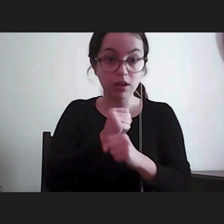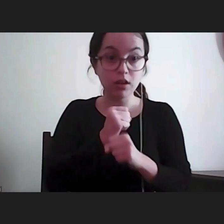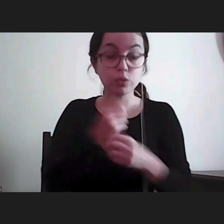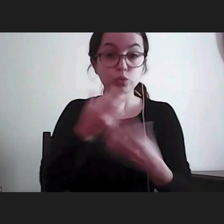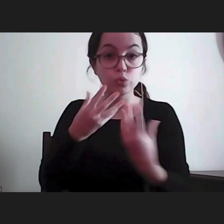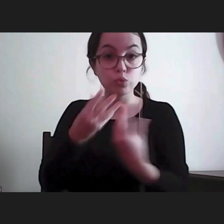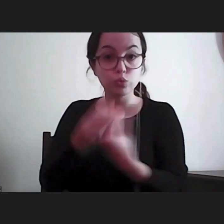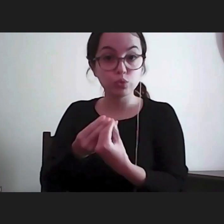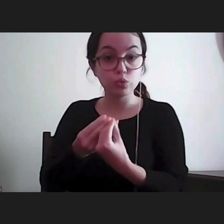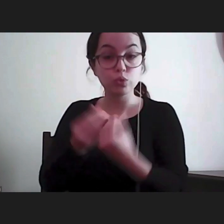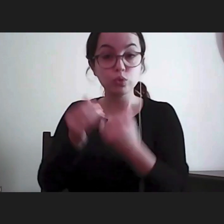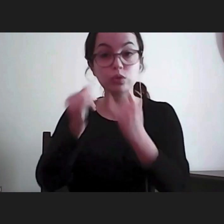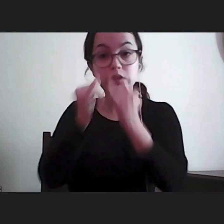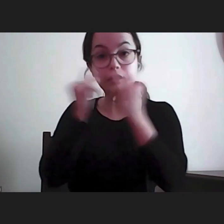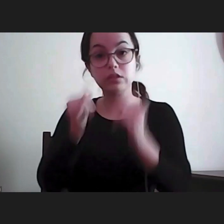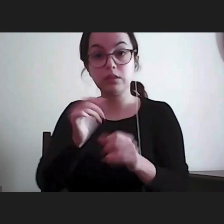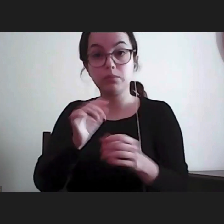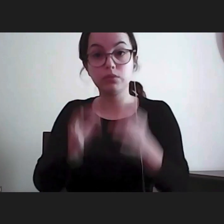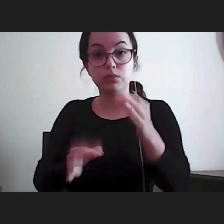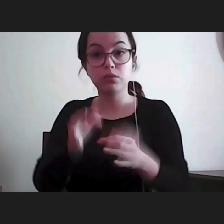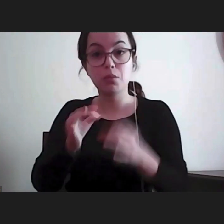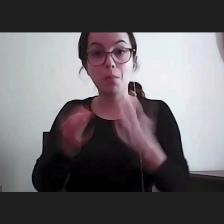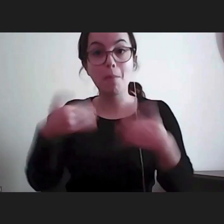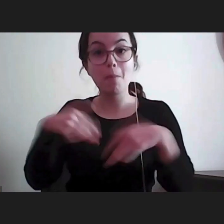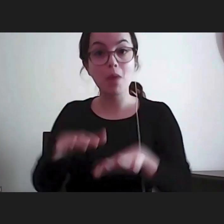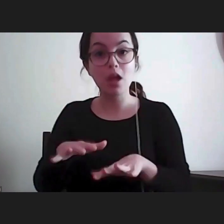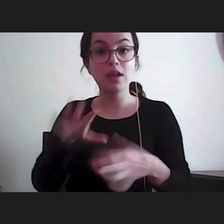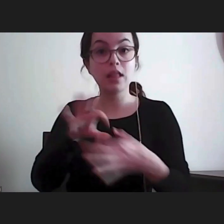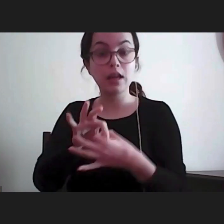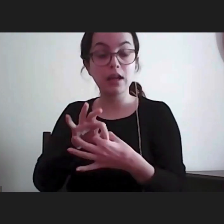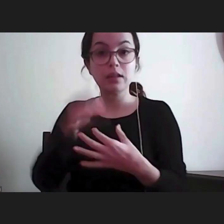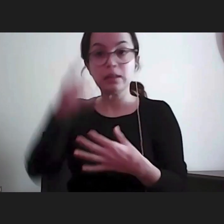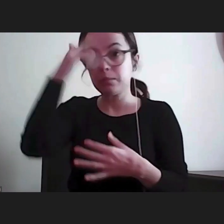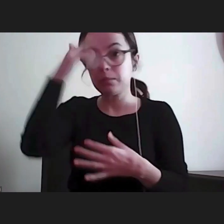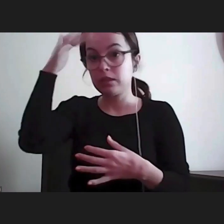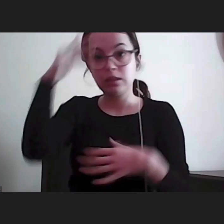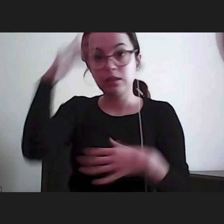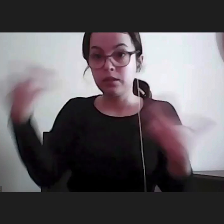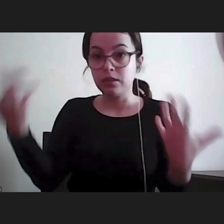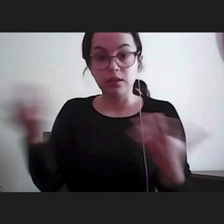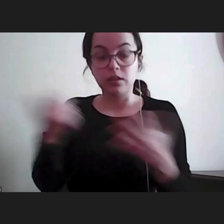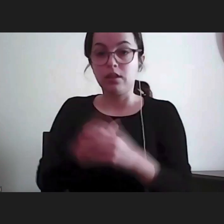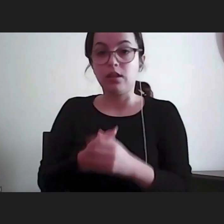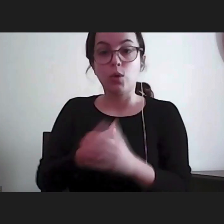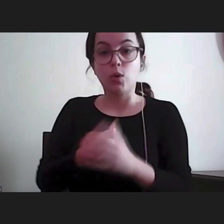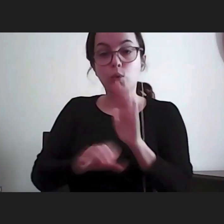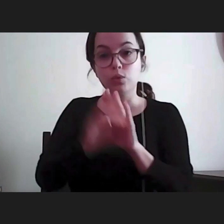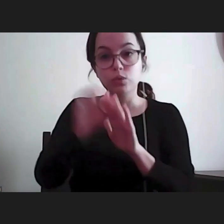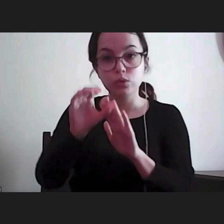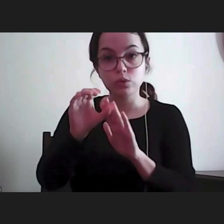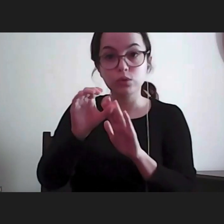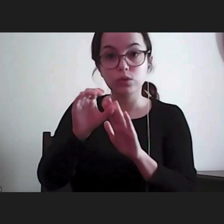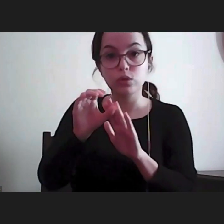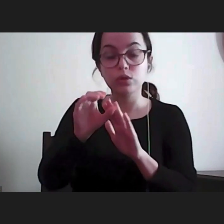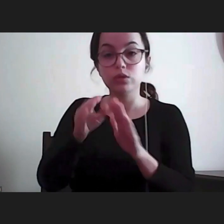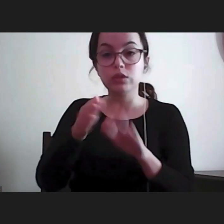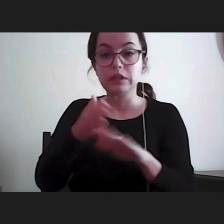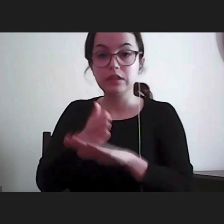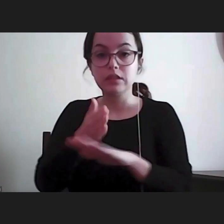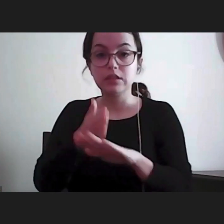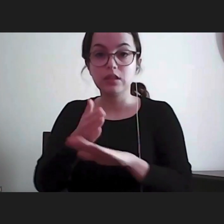do sistema de justiça, mas naquilo que tem a ver, imaginem, com as condições de acesso aos tribunais.